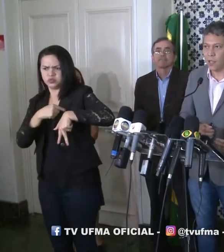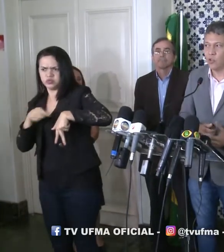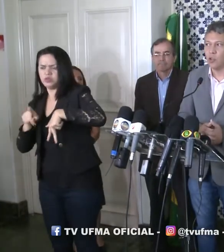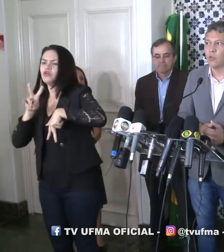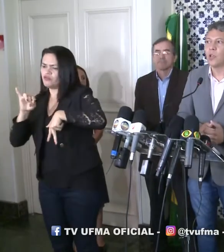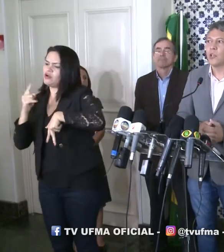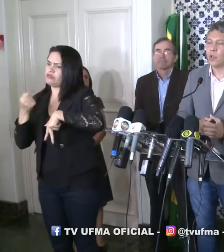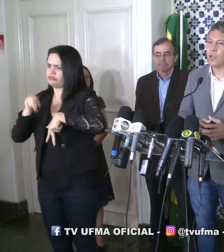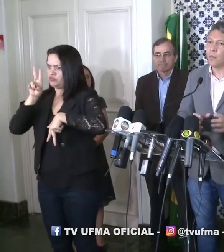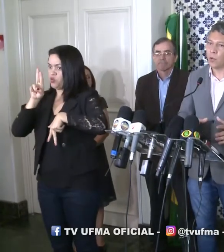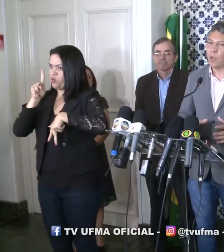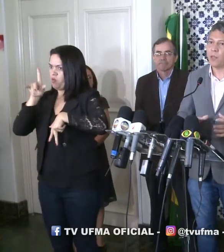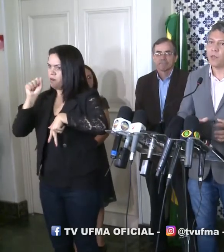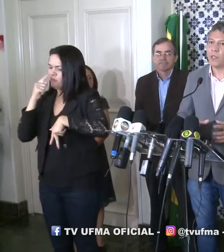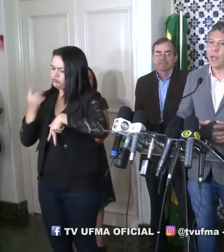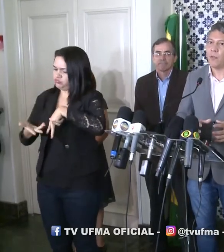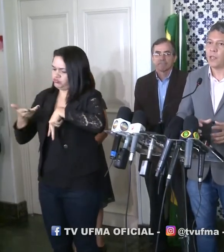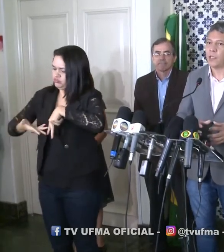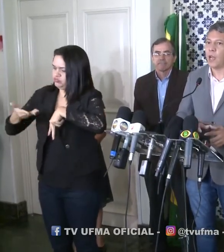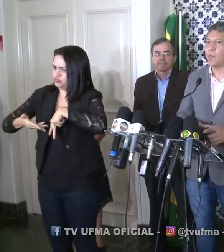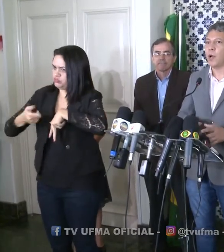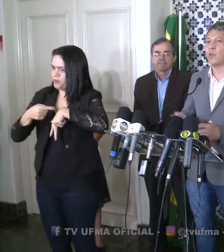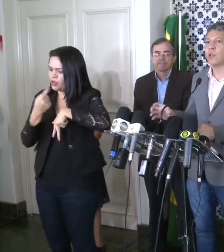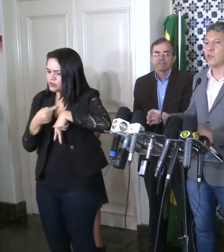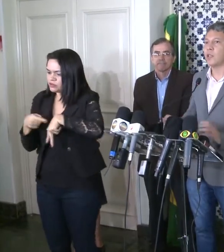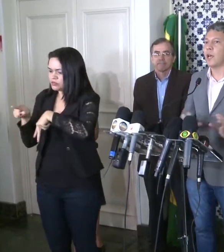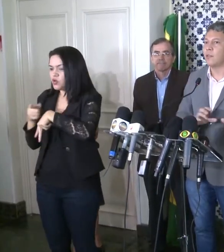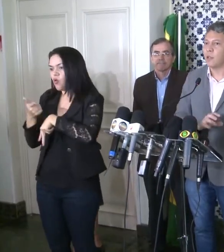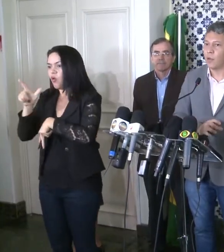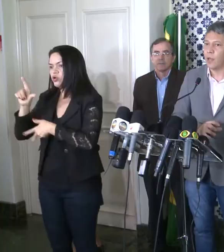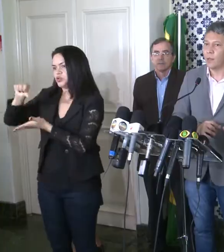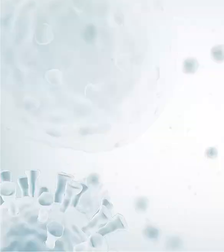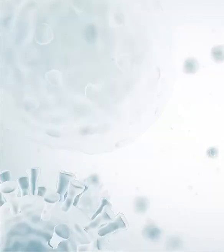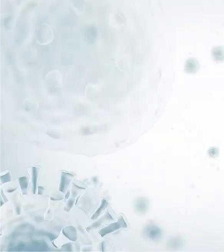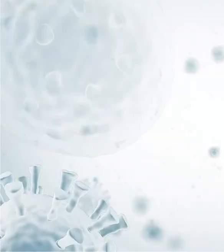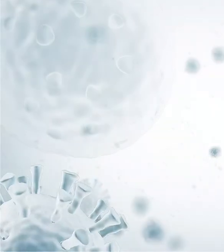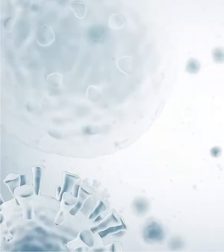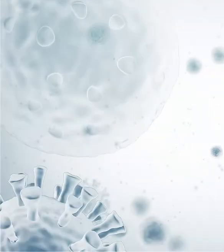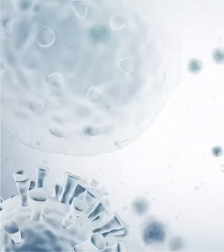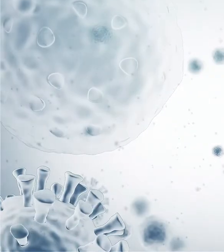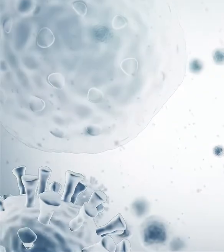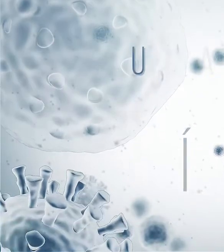ele vai ser atendido, só que ele prontamente vai ser referenciado para outras unidades que não eram.